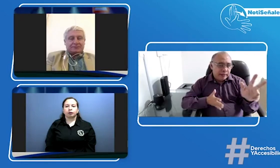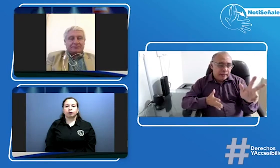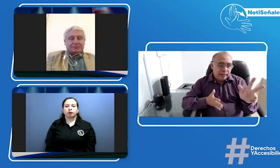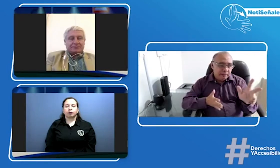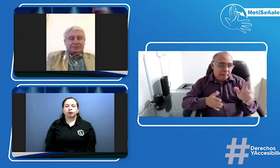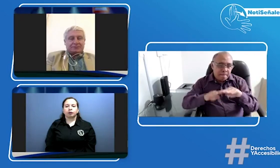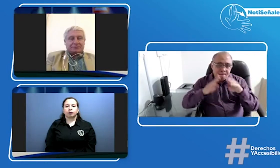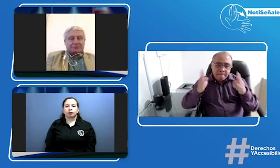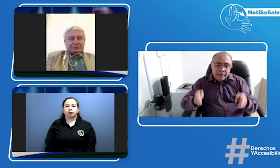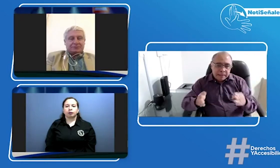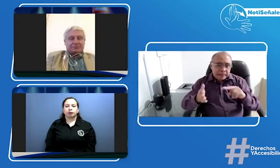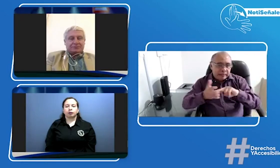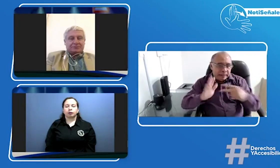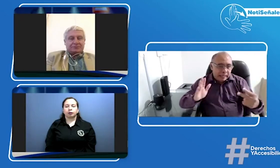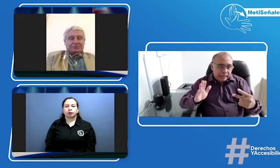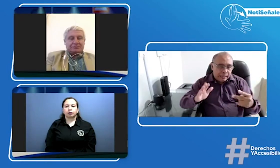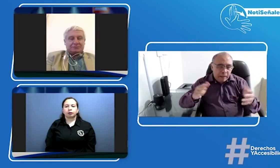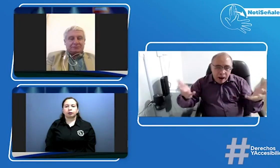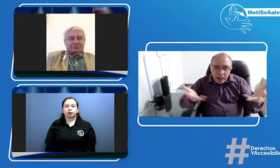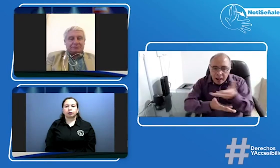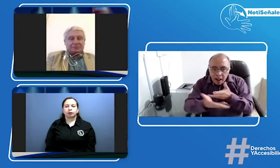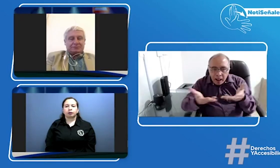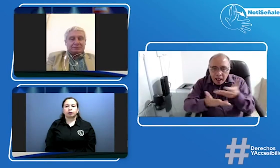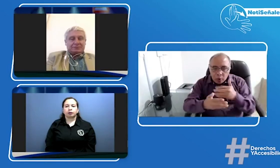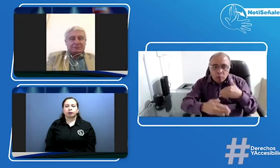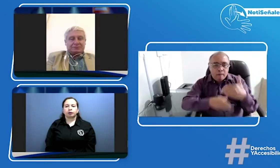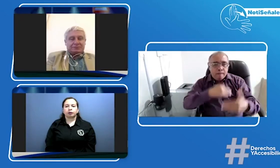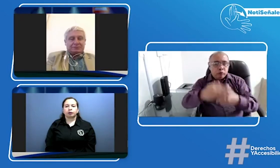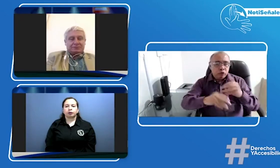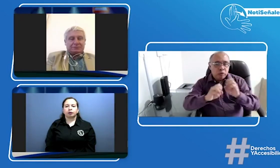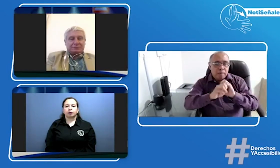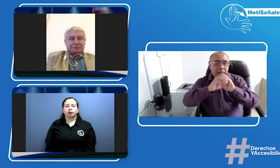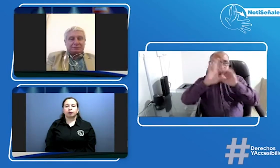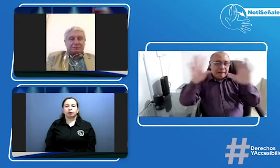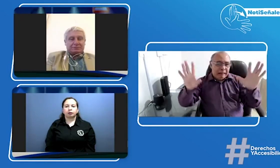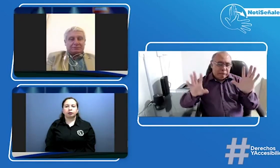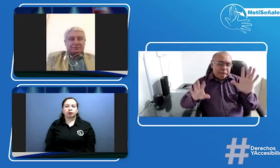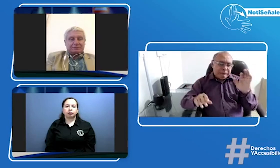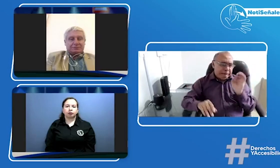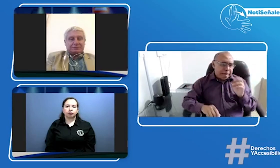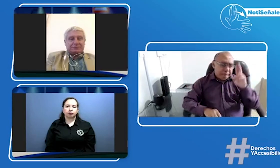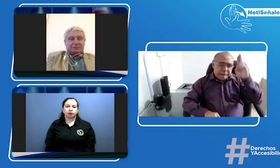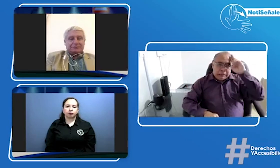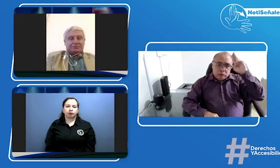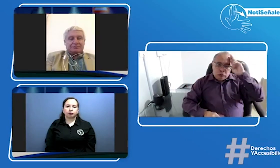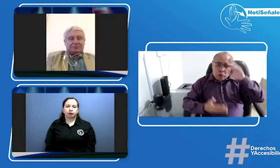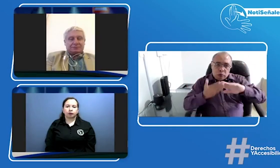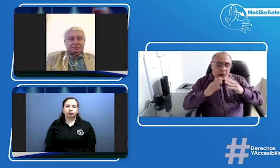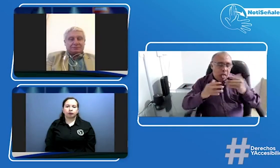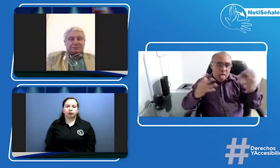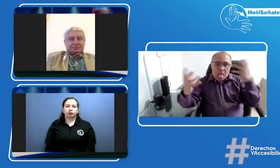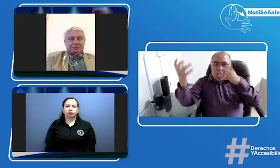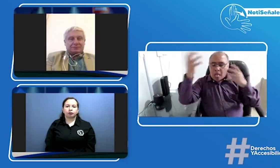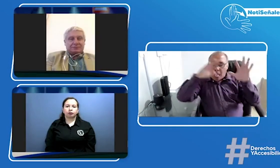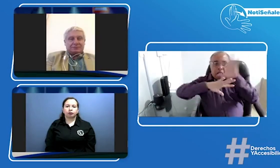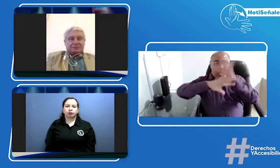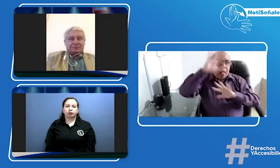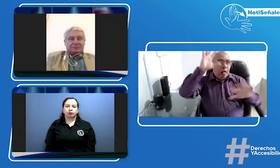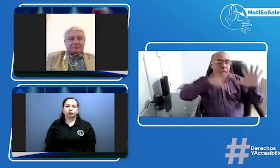de Centros de Enseñanza Automovilística a todos para que esto se le pueda dar viabilidad y que se pueda dar una claridad